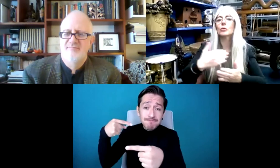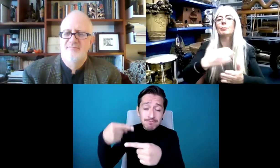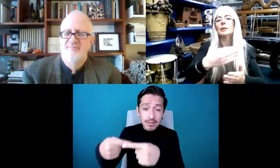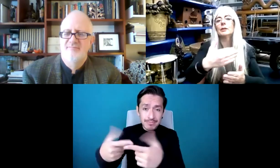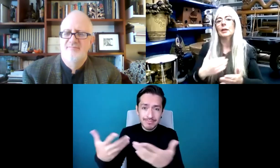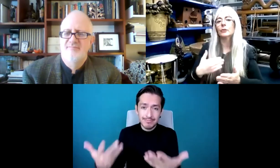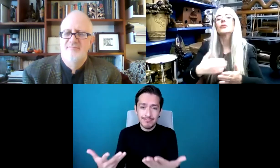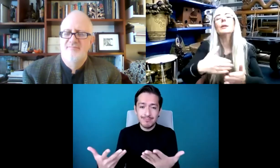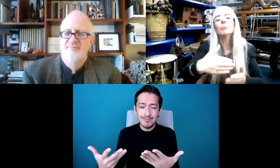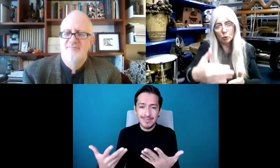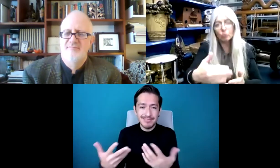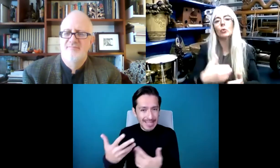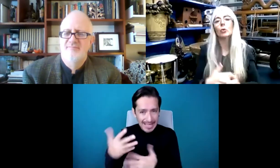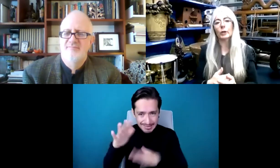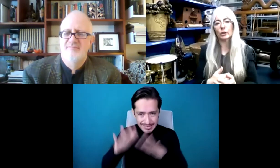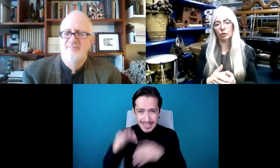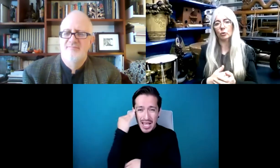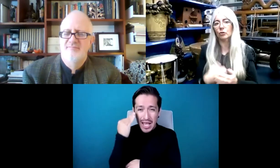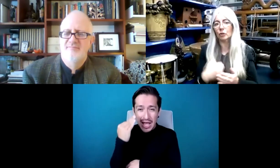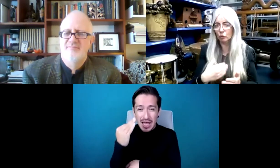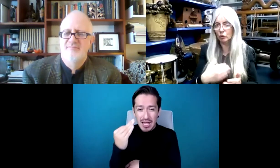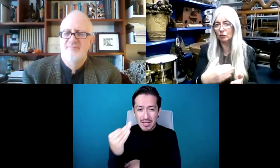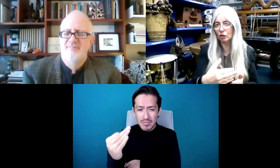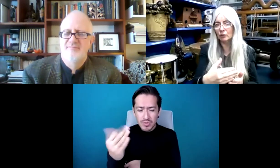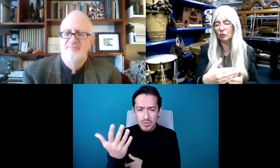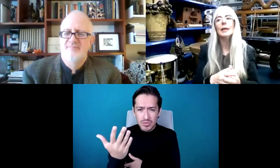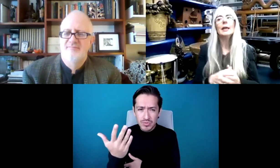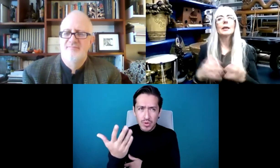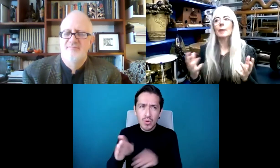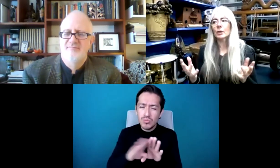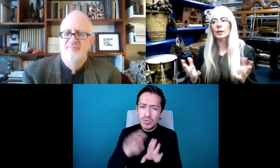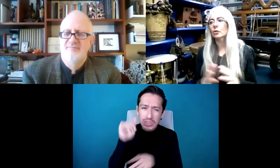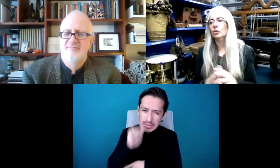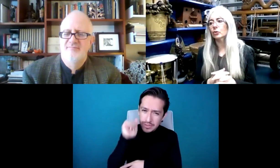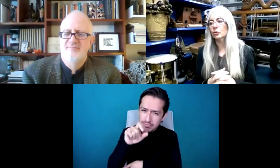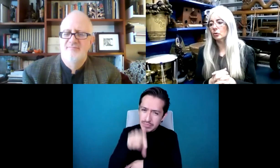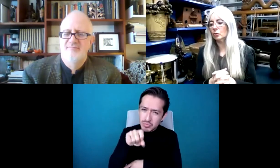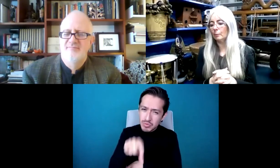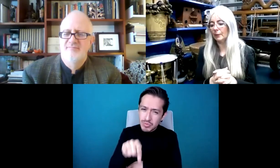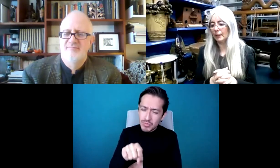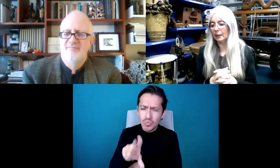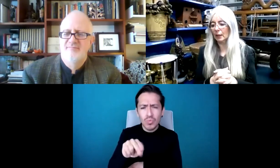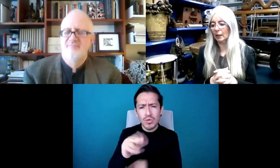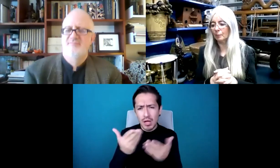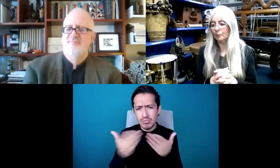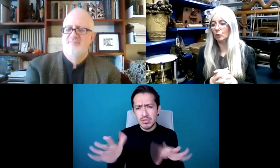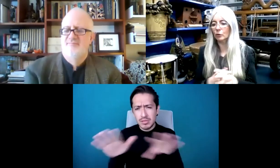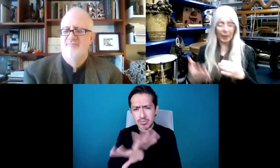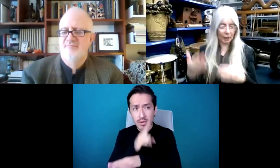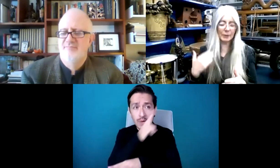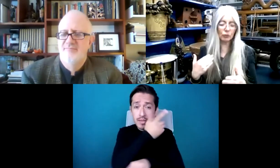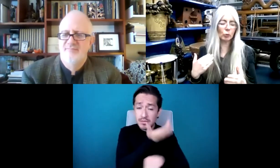son las cosas. No siempre ha sido la misma ruta. Eso ha cambiado. En Estados Unidos están